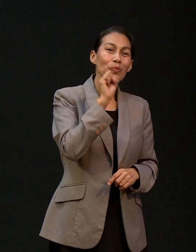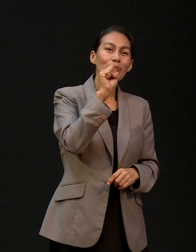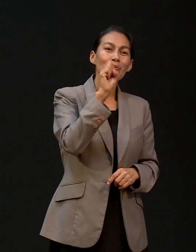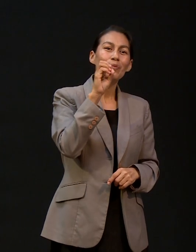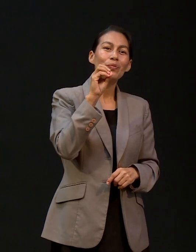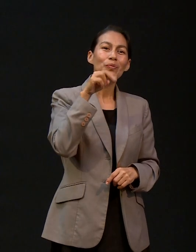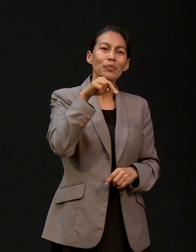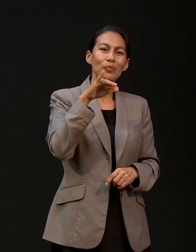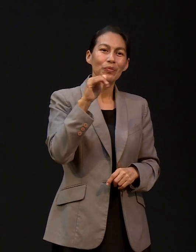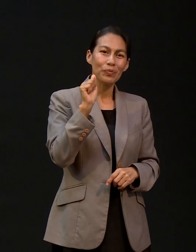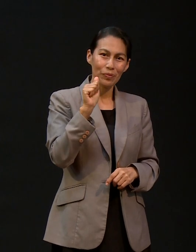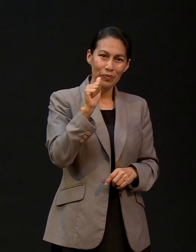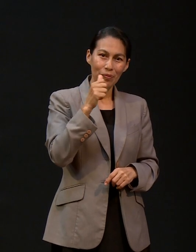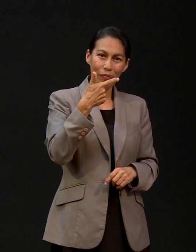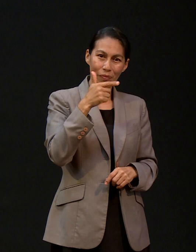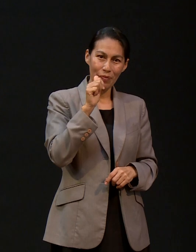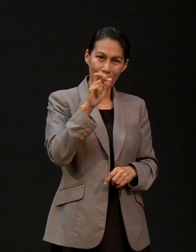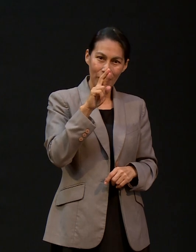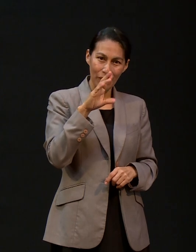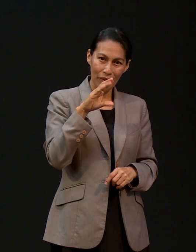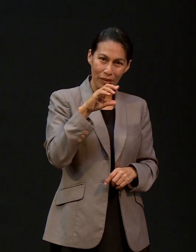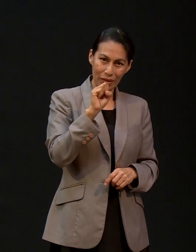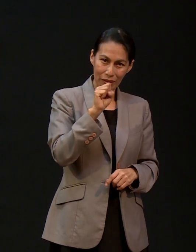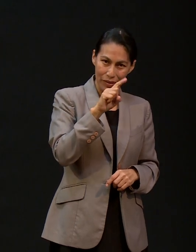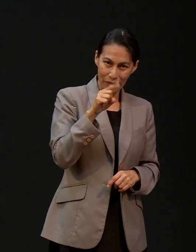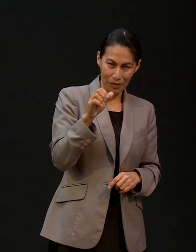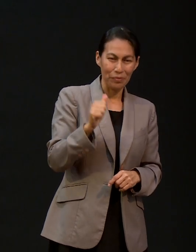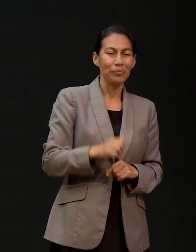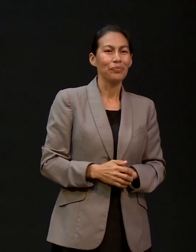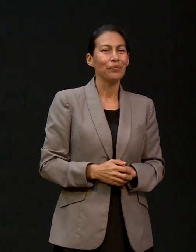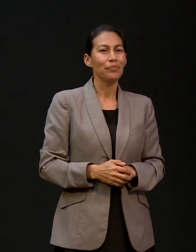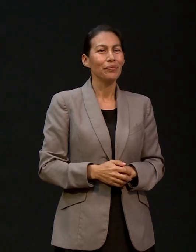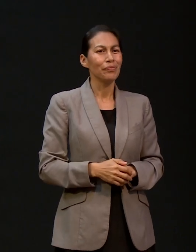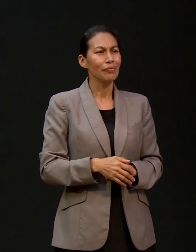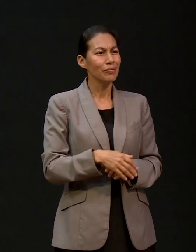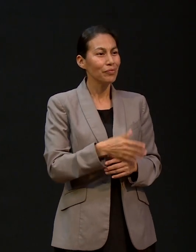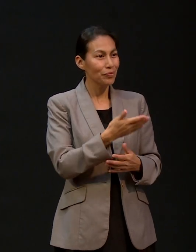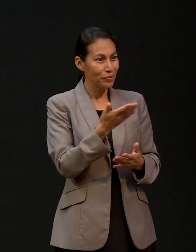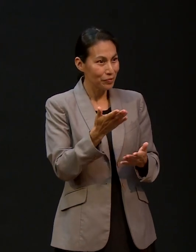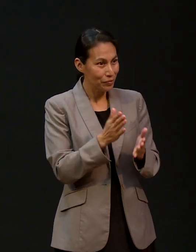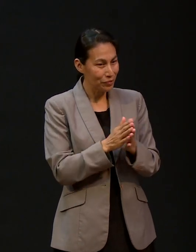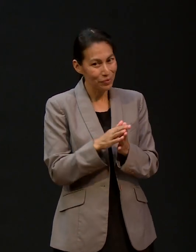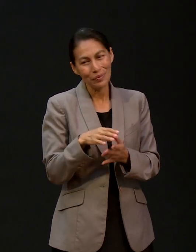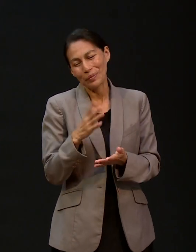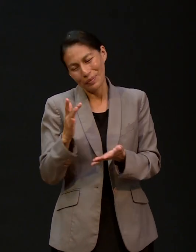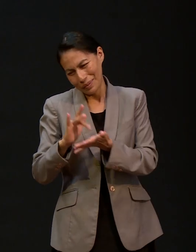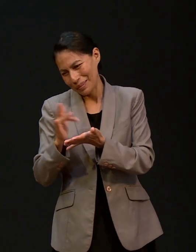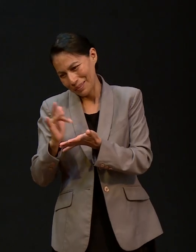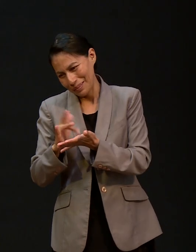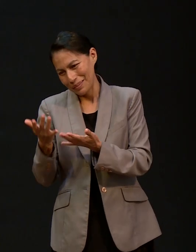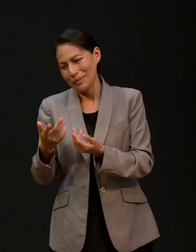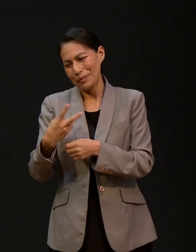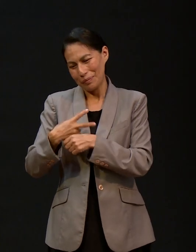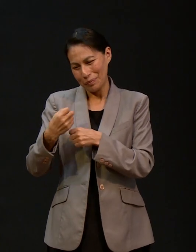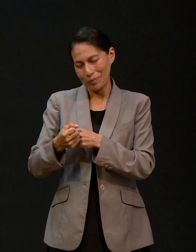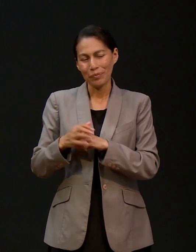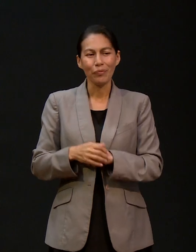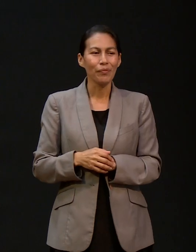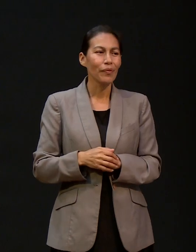gracias por la invitación. Estamos contentos de estar aquí. Gracias. Cuéntenos algo de ustedes para que nos